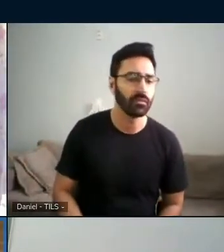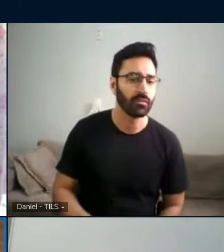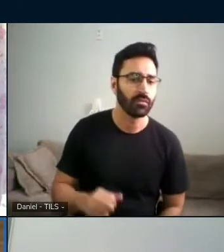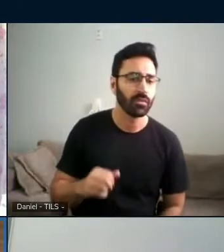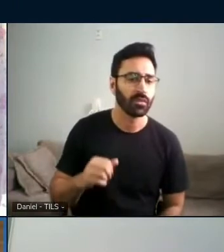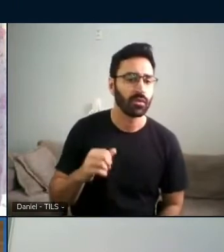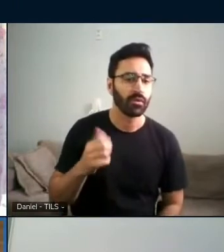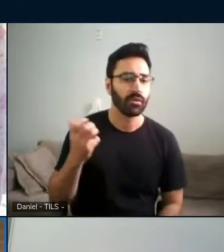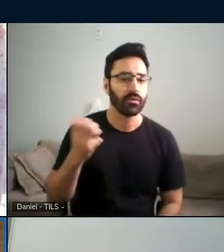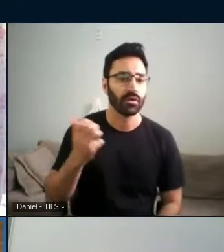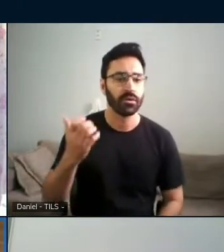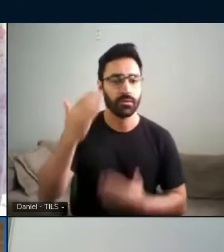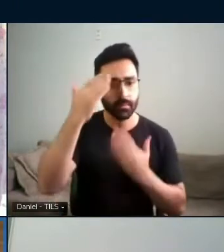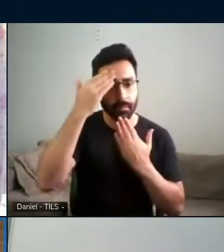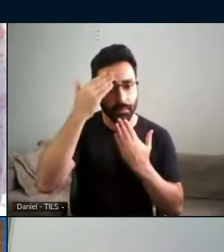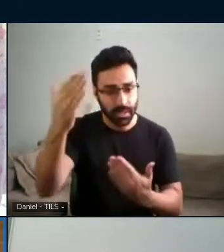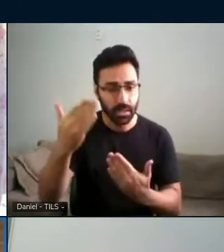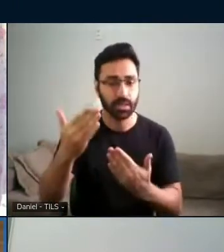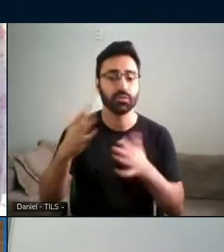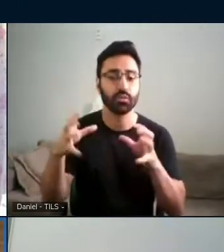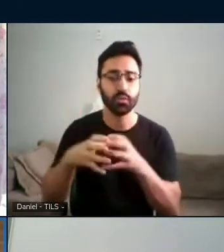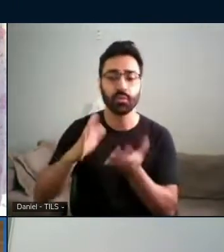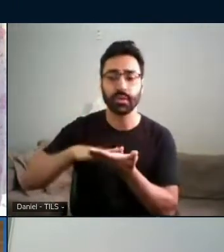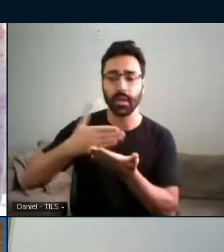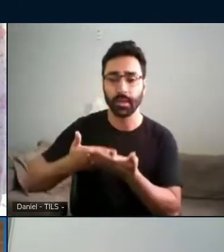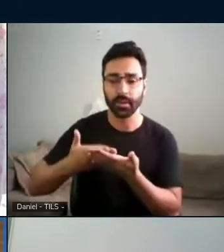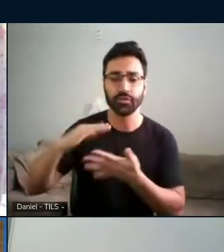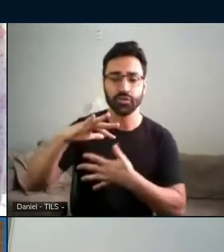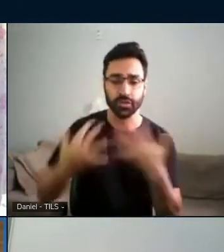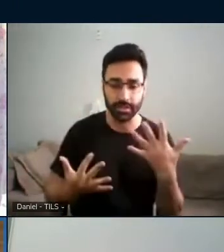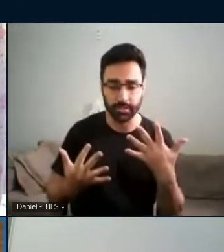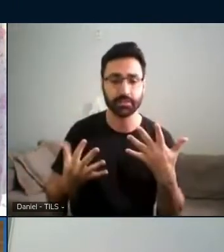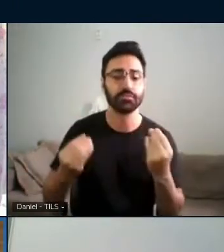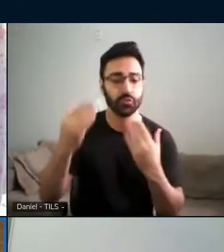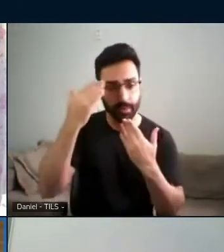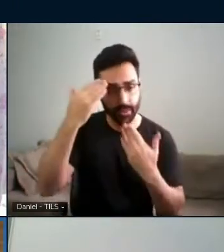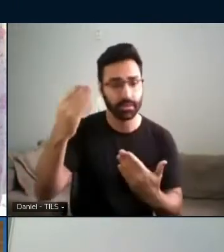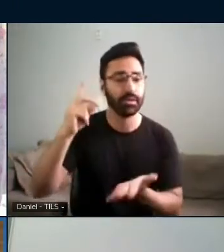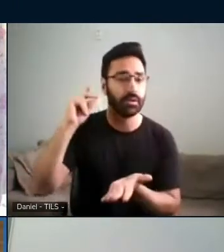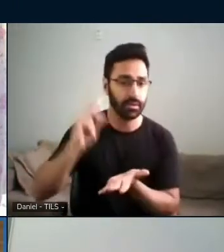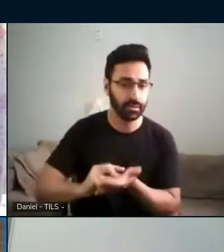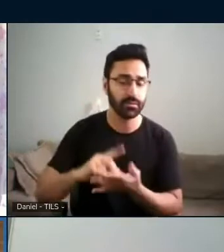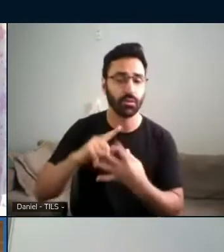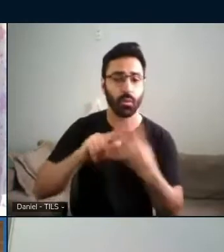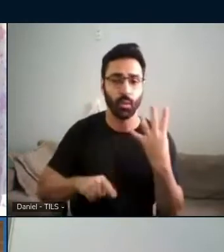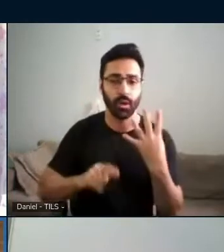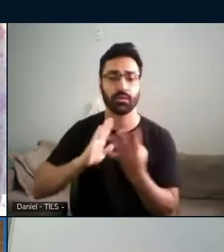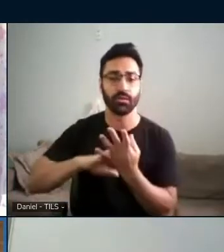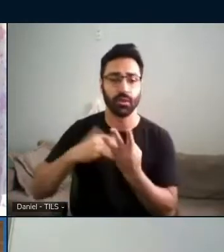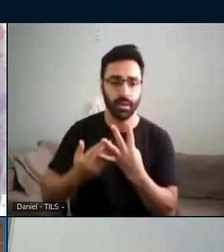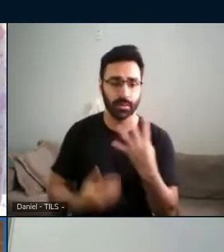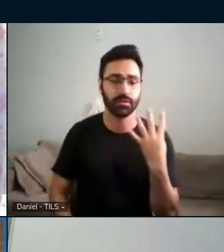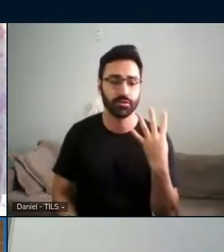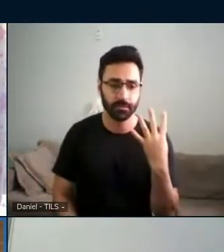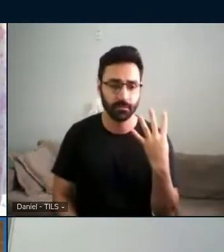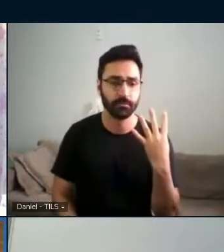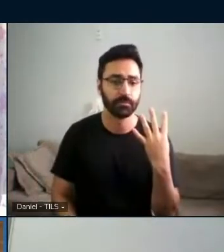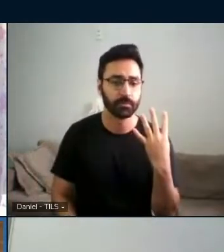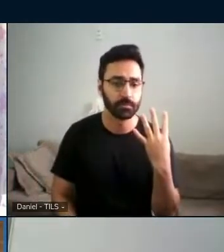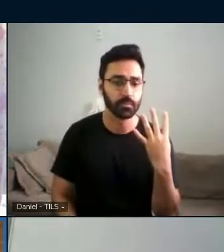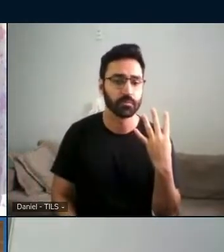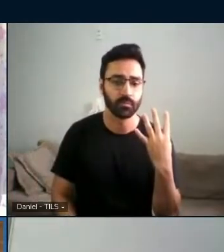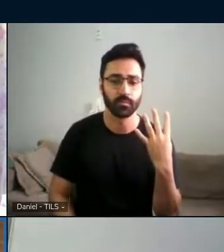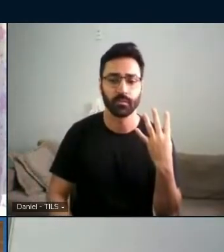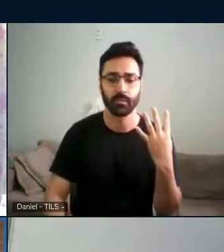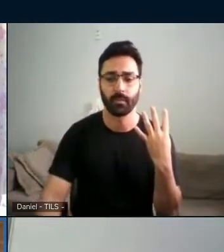agradecendo mais uma vez a equipe de tradução aqui. Muito obrigada aos quatro e às pessoas que estão aqui